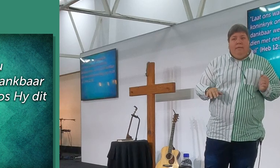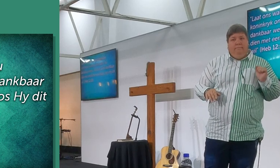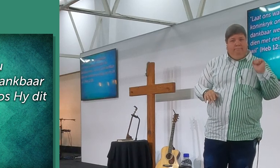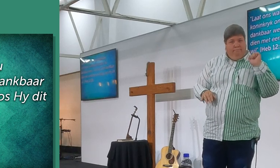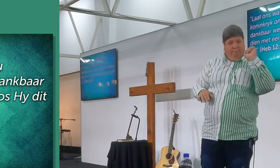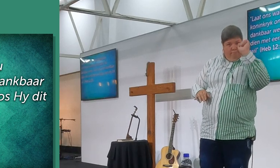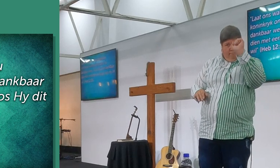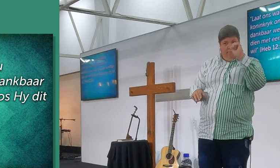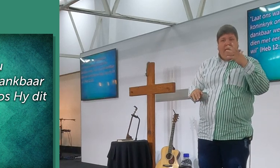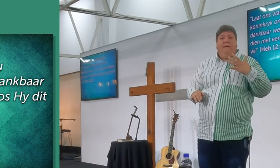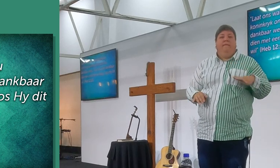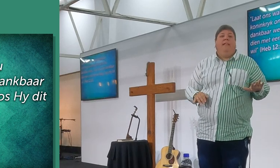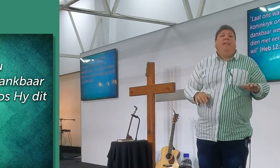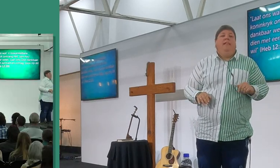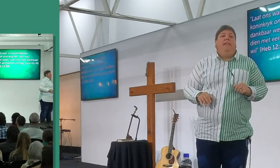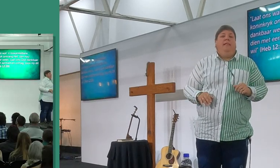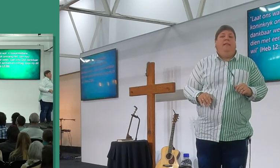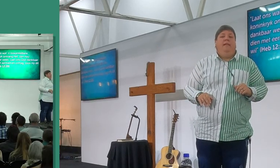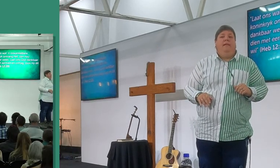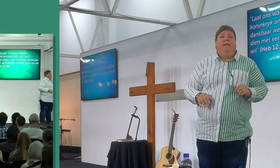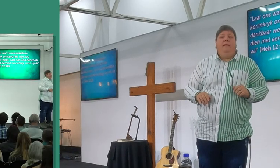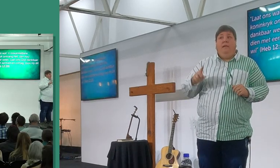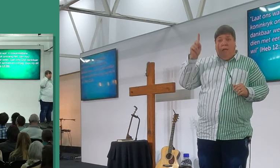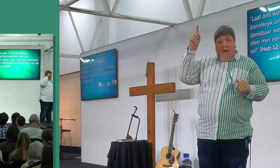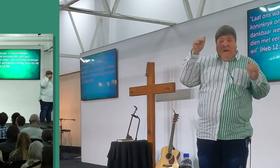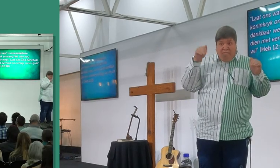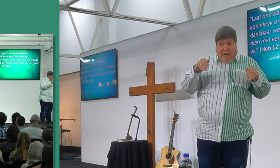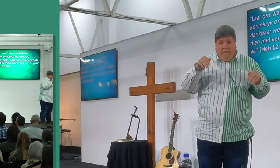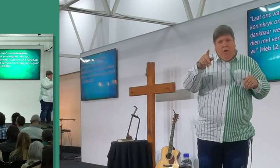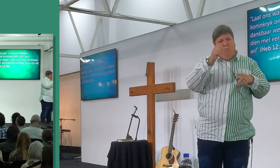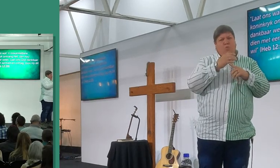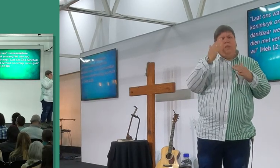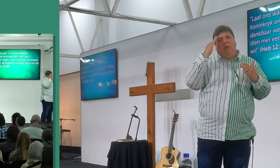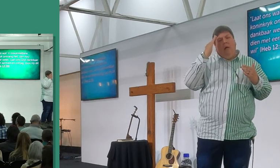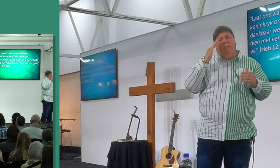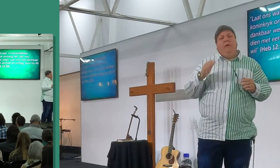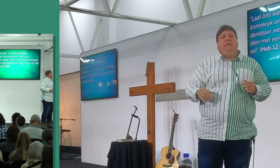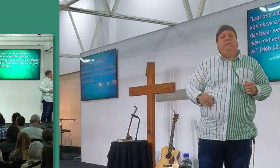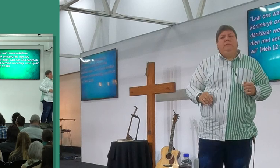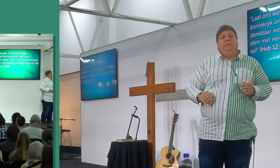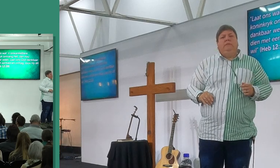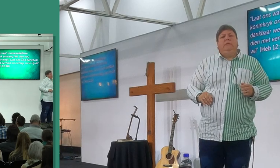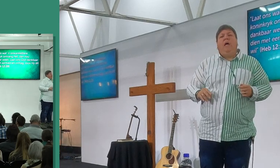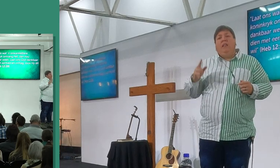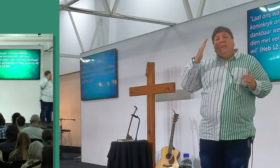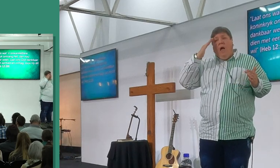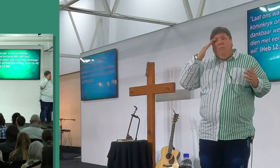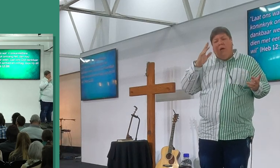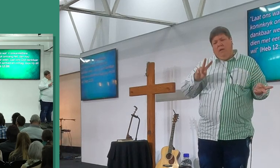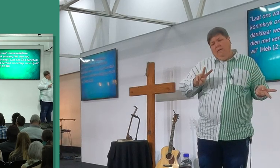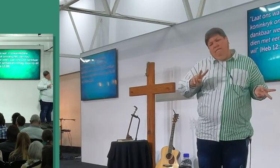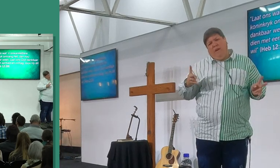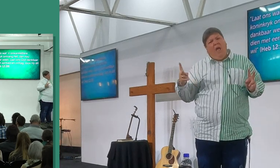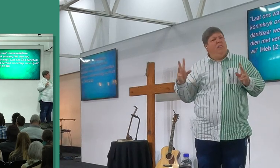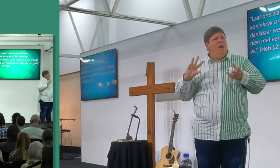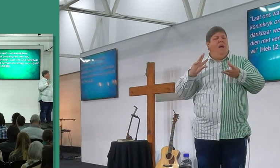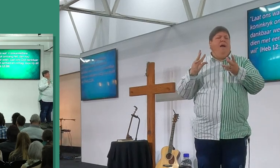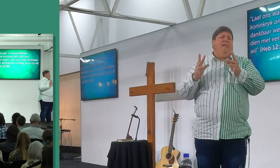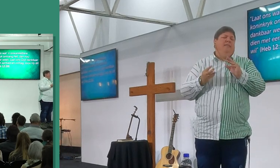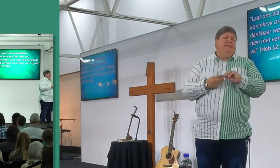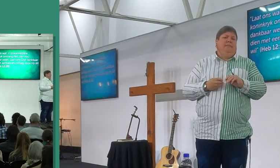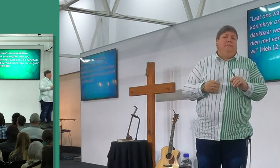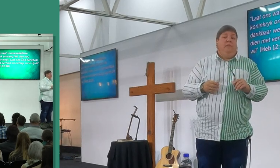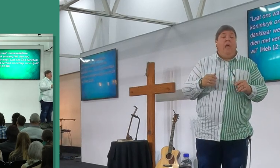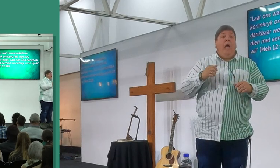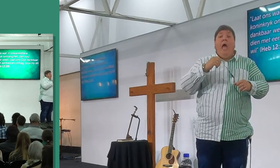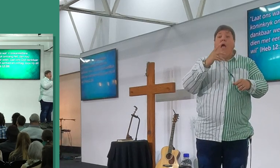soos hy dit, wel die Heere vereis dankbaarheid vir my en jou, weet jy, dankbaarheid vir ander alles, die Engelse sê game changer, wel dankbaarheid is